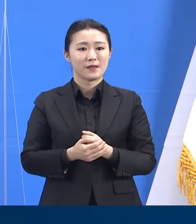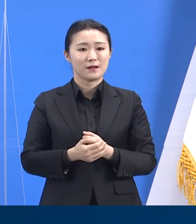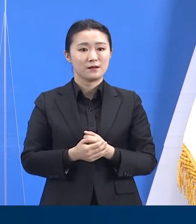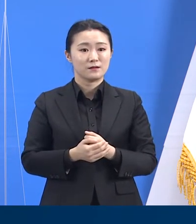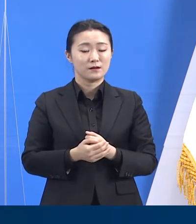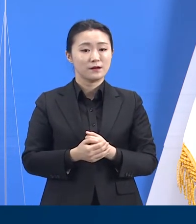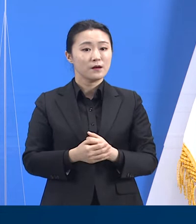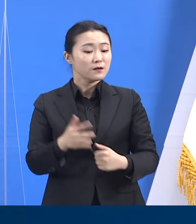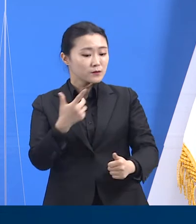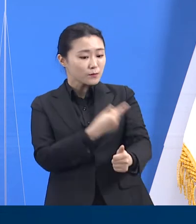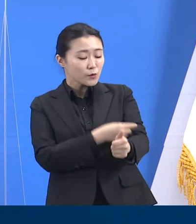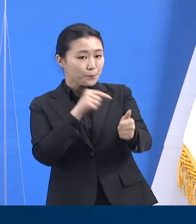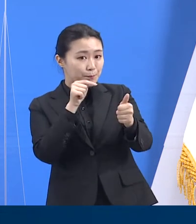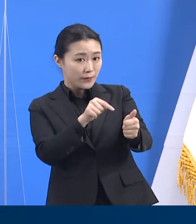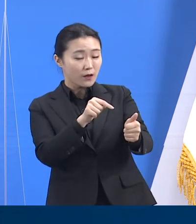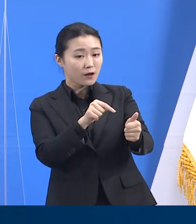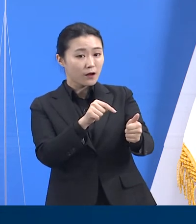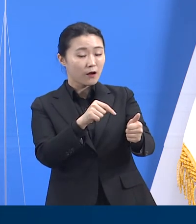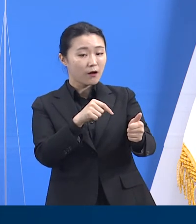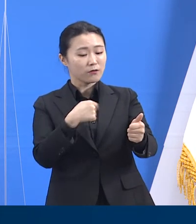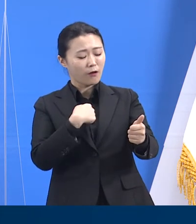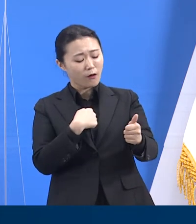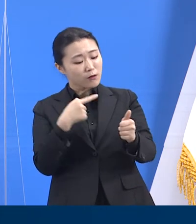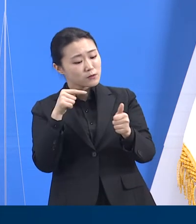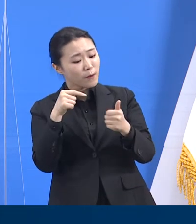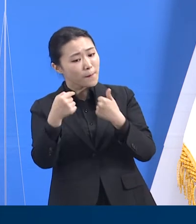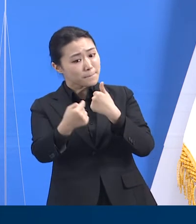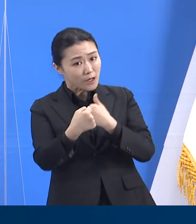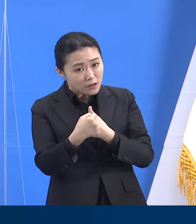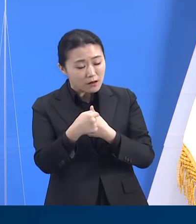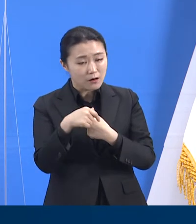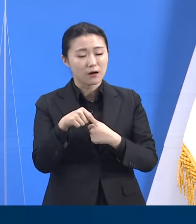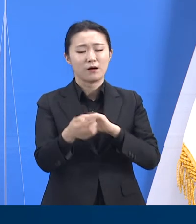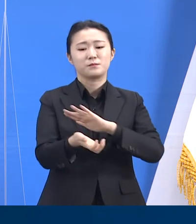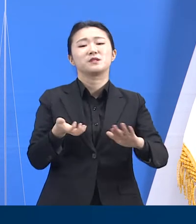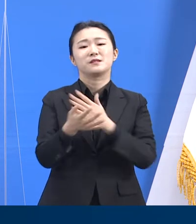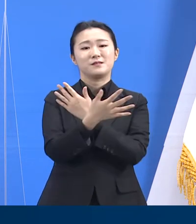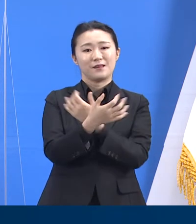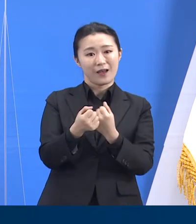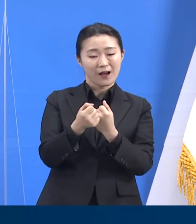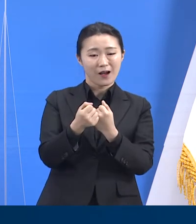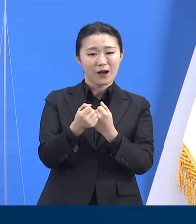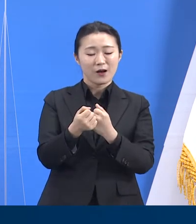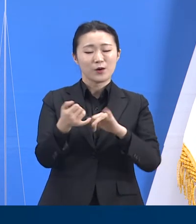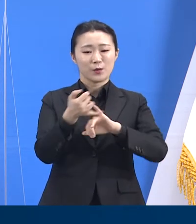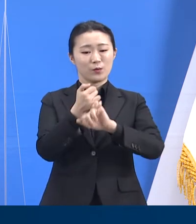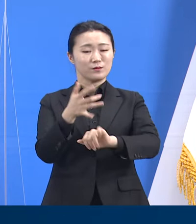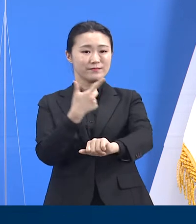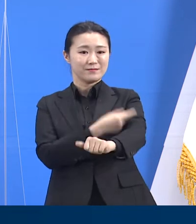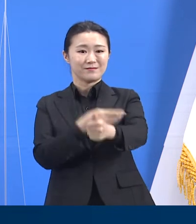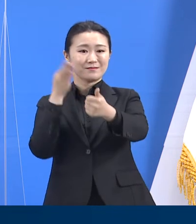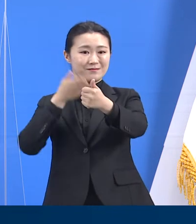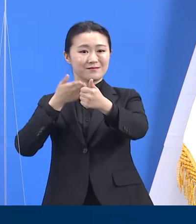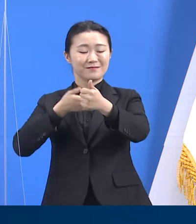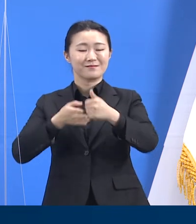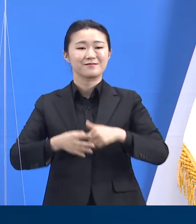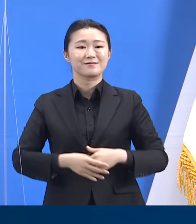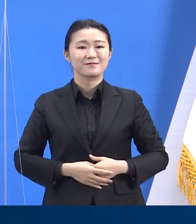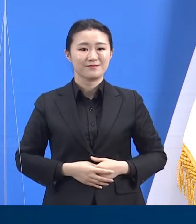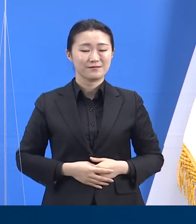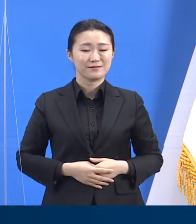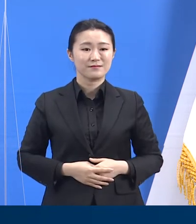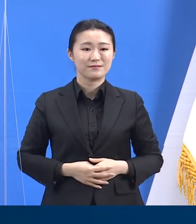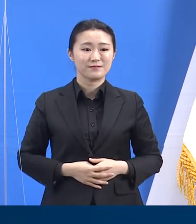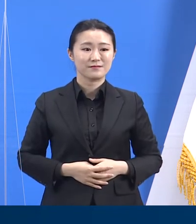해당하시는 분께서는 해당 기간 내에 예약 등록을 해주셔서 일정에 맞게 백신 접종을 받아주시기 바랍니다.